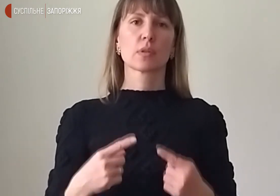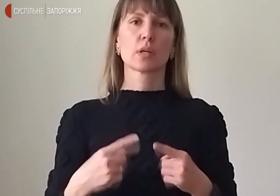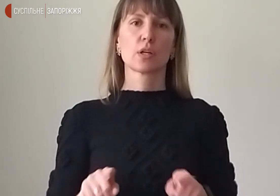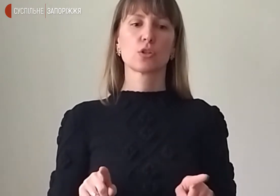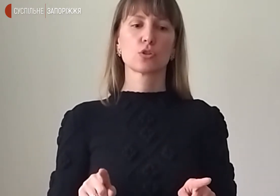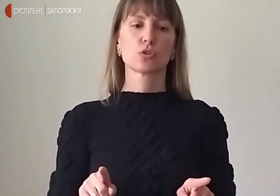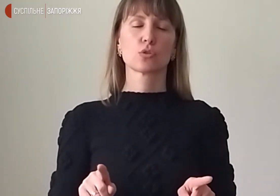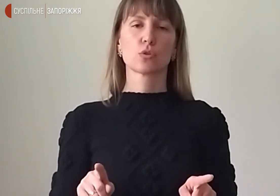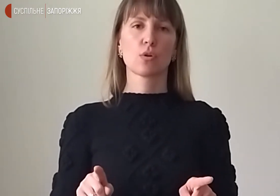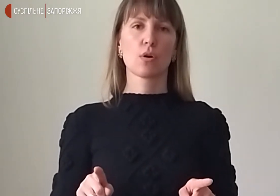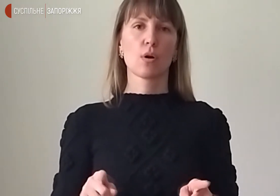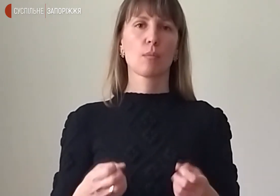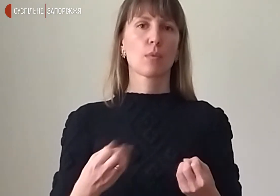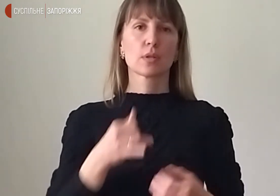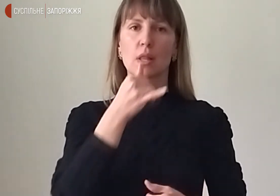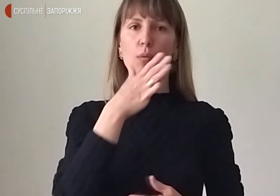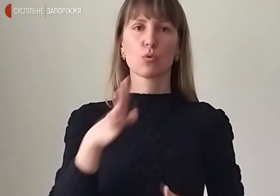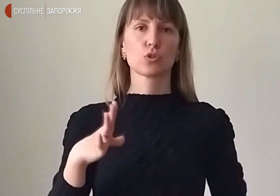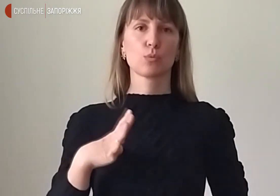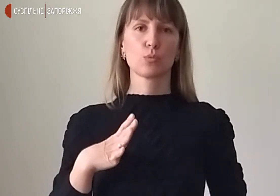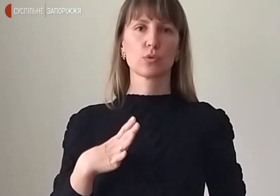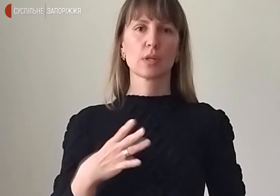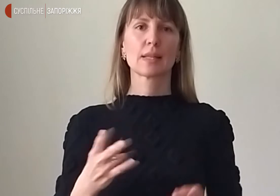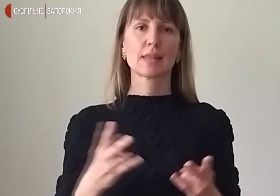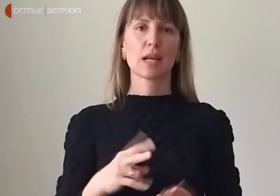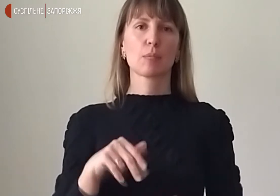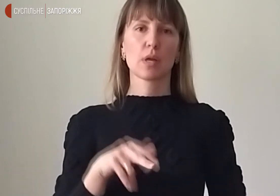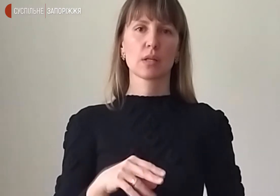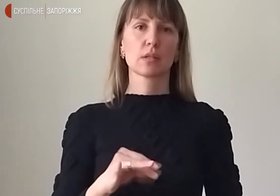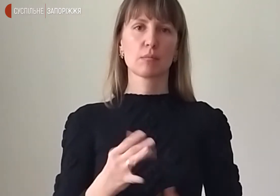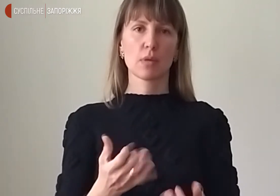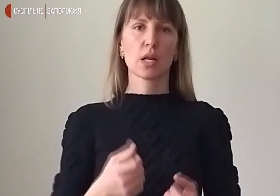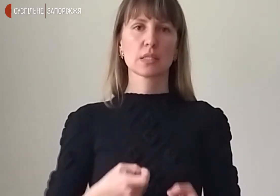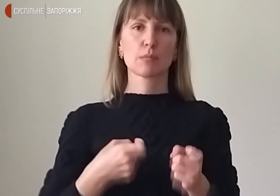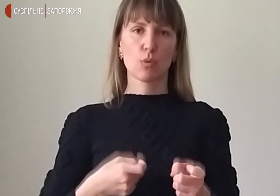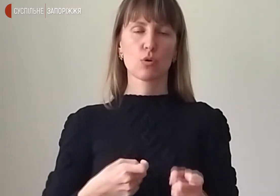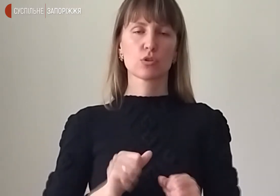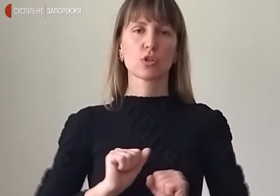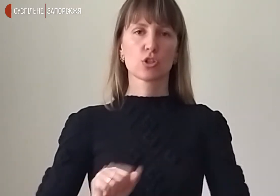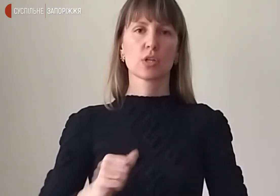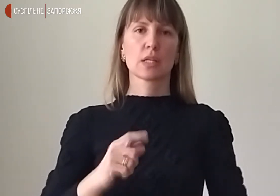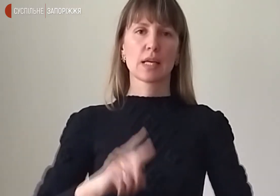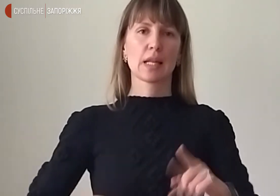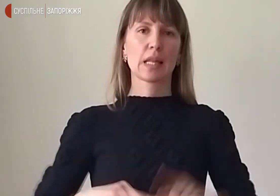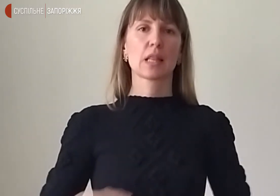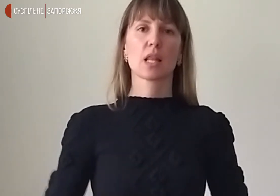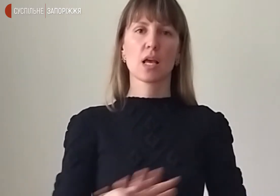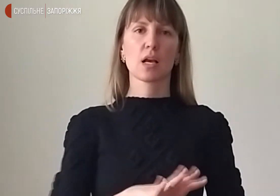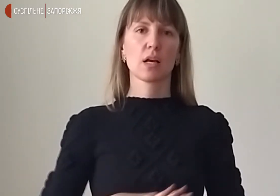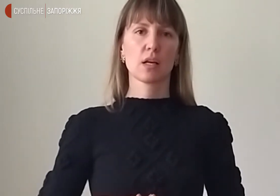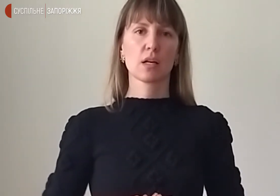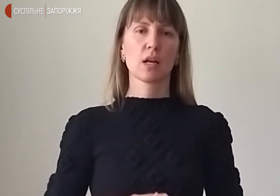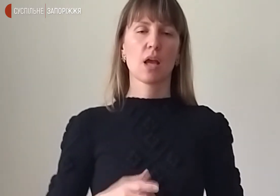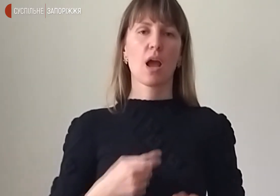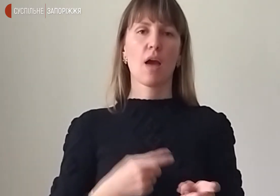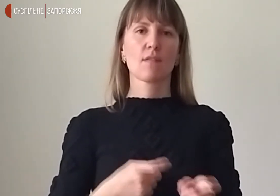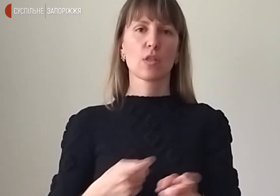просто не може бути. Треба йти, брати зброю та захищати свій рідний країн. Автомат, рація,